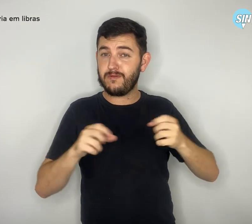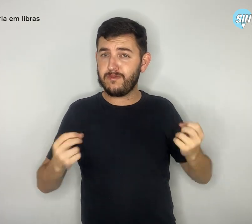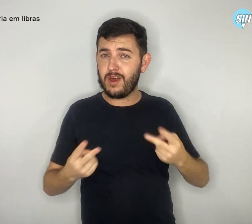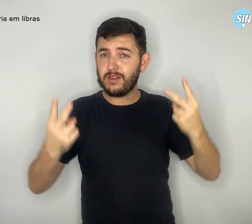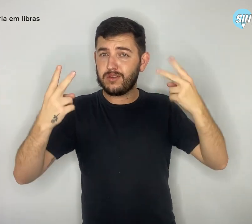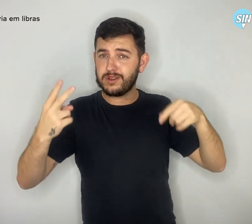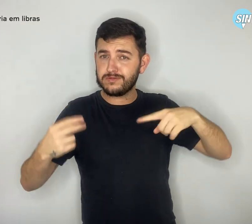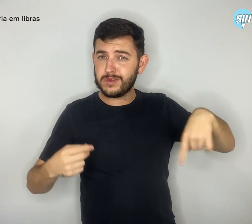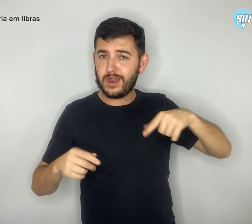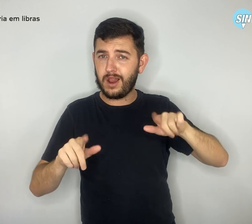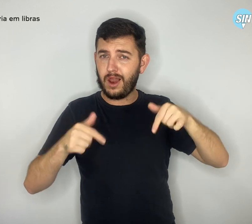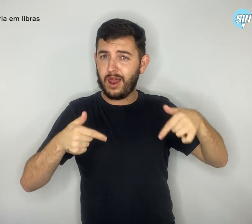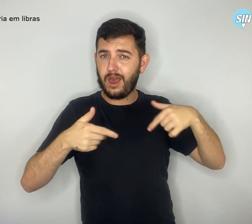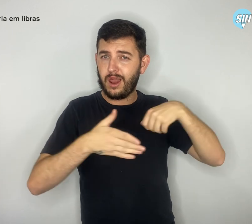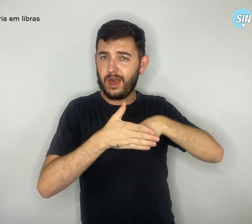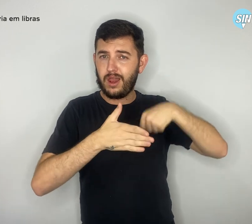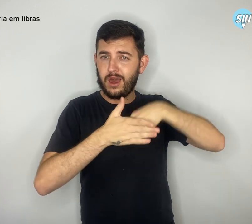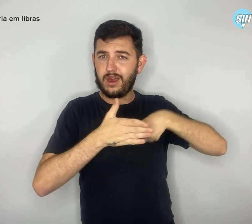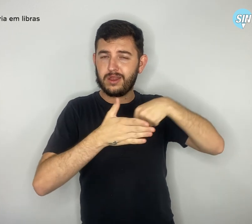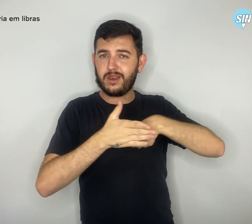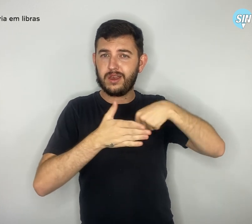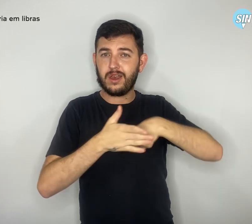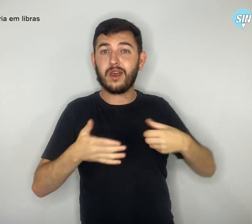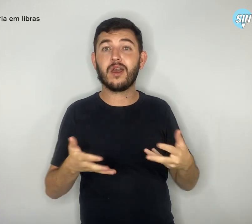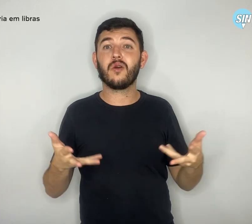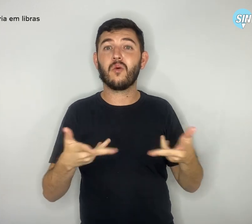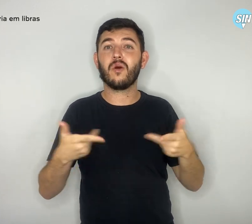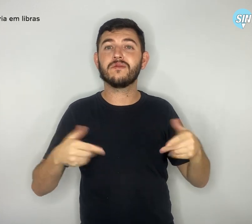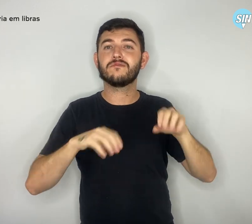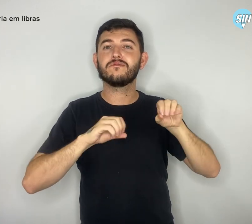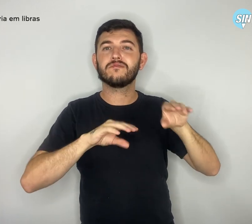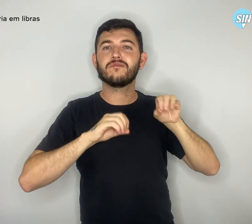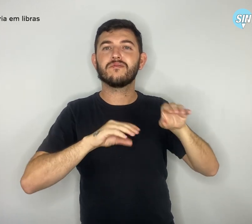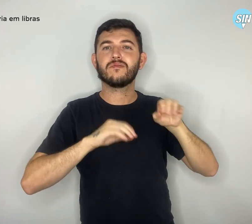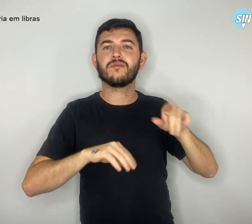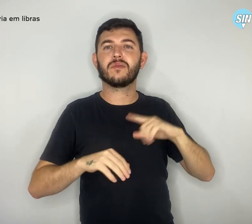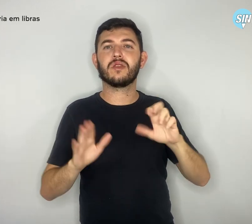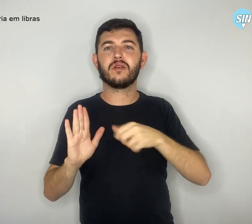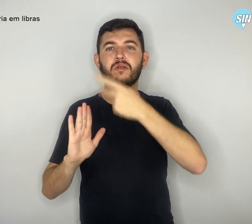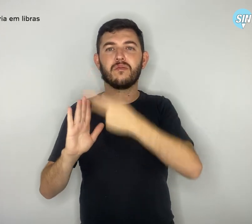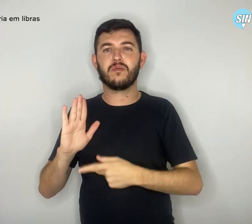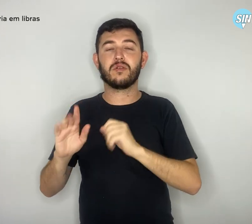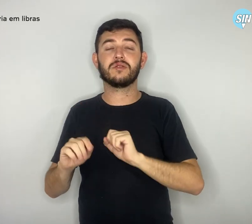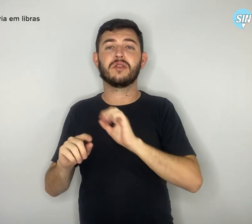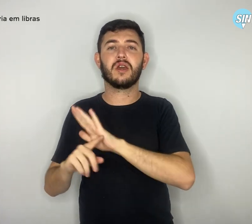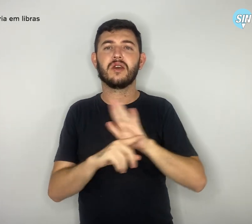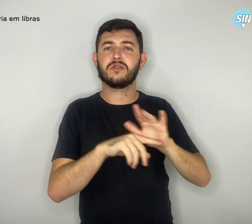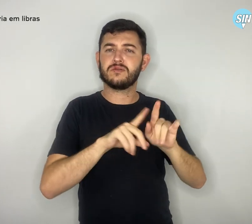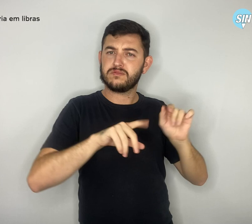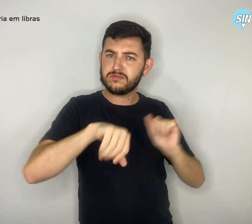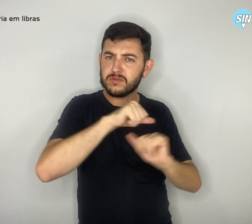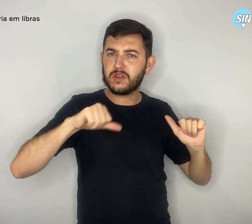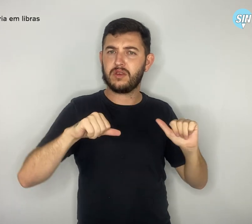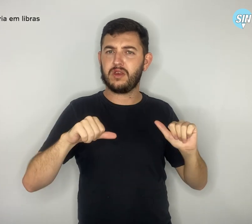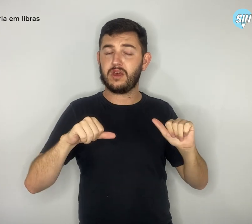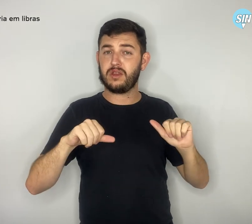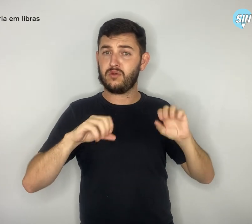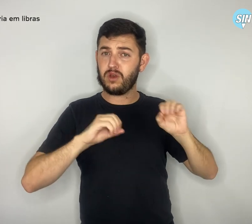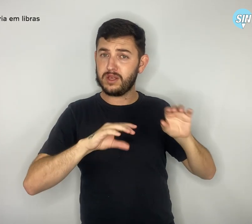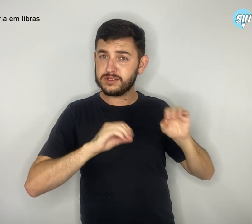por uma educação de qualidade com projetos que transformam não só a educação, mas